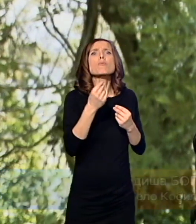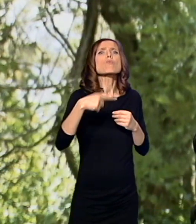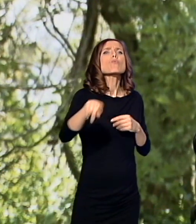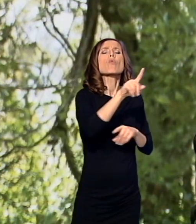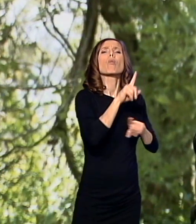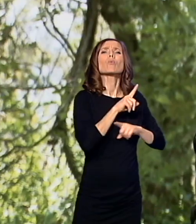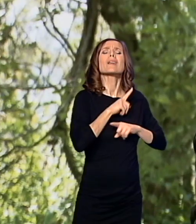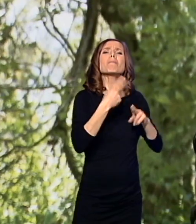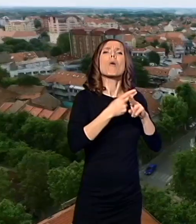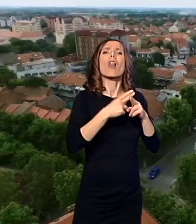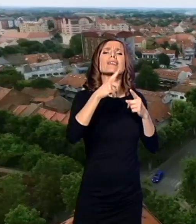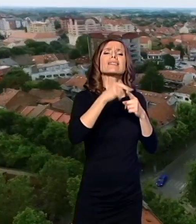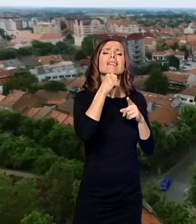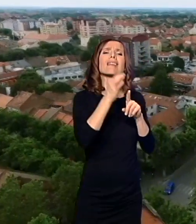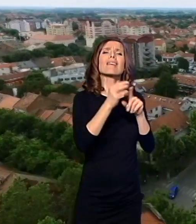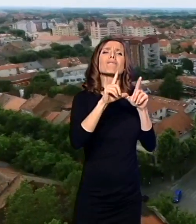Tifuza su svi oboleli.